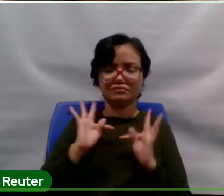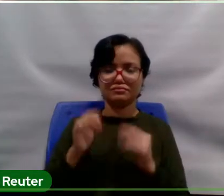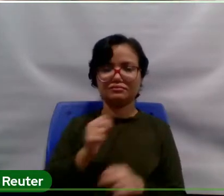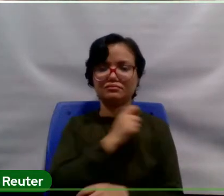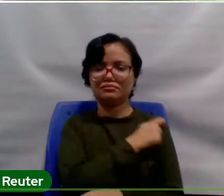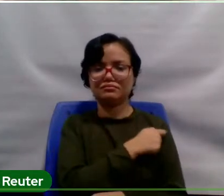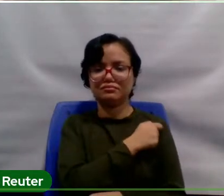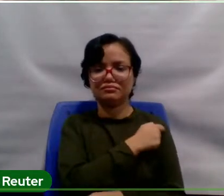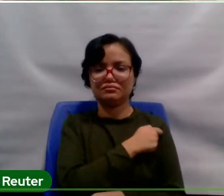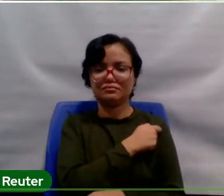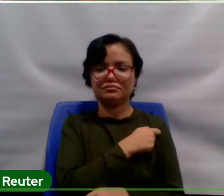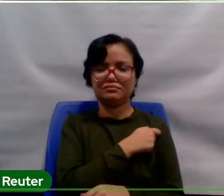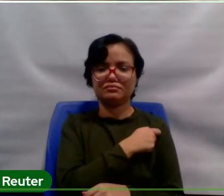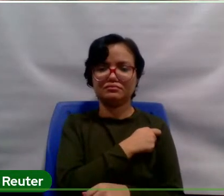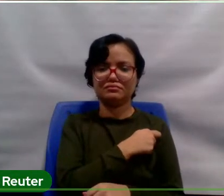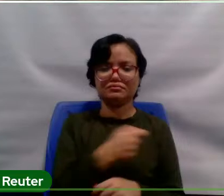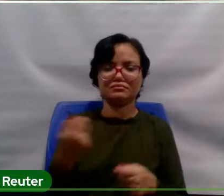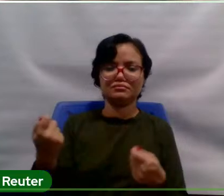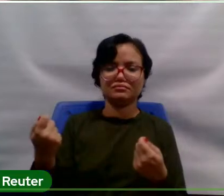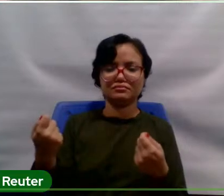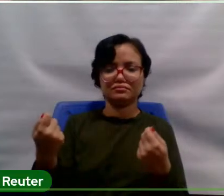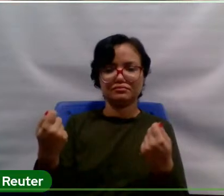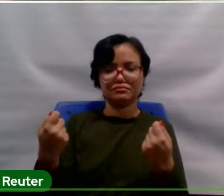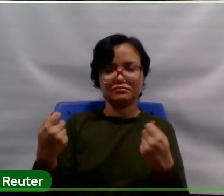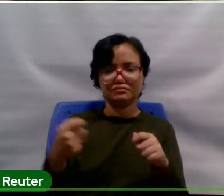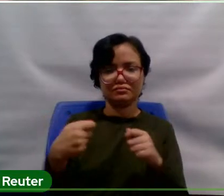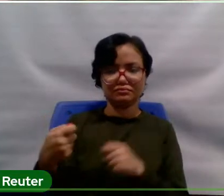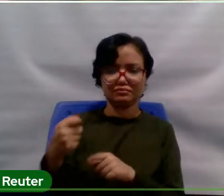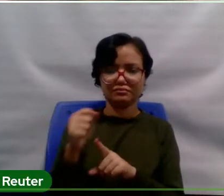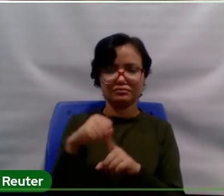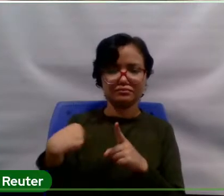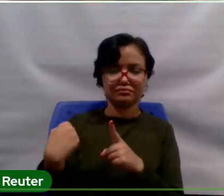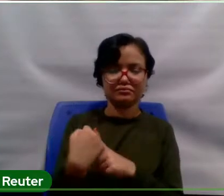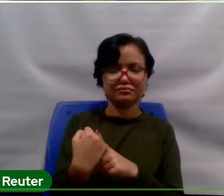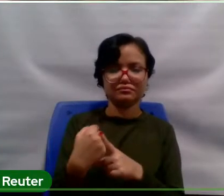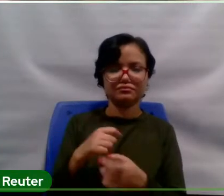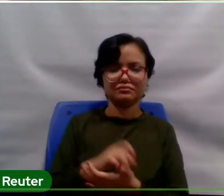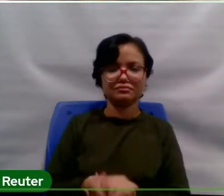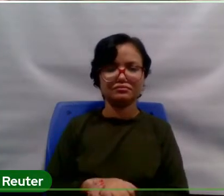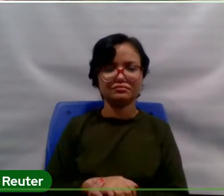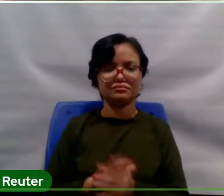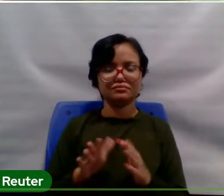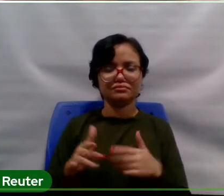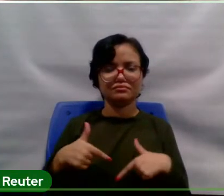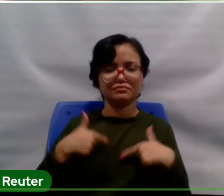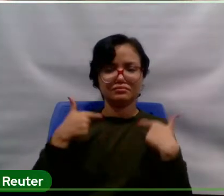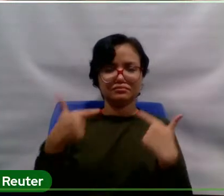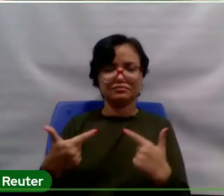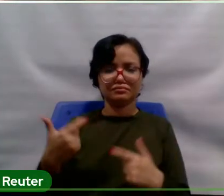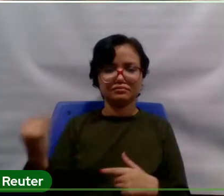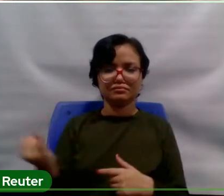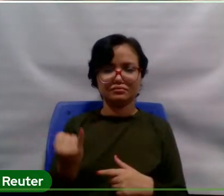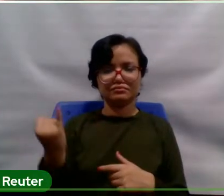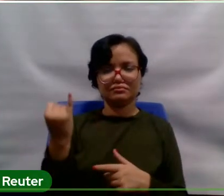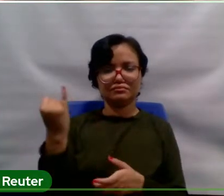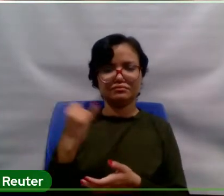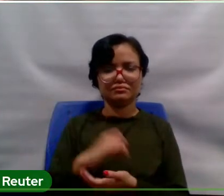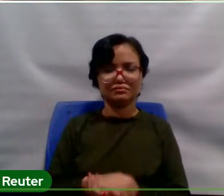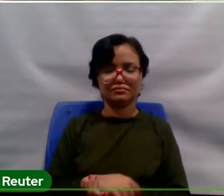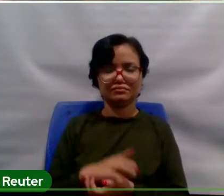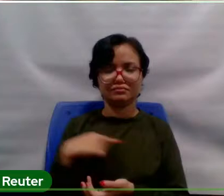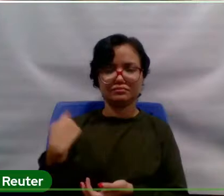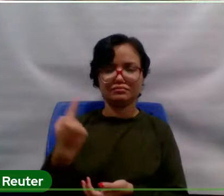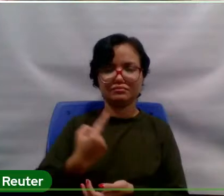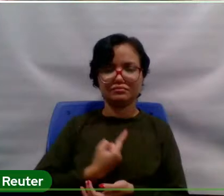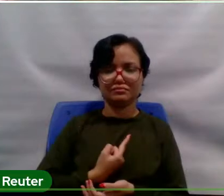são de demanda social. Que são no perfil de demanda social. Então, essas conquistas, elas são importantes. E a gente vai